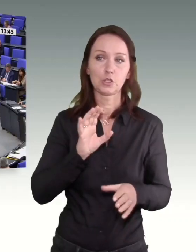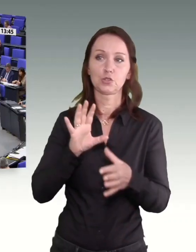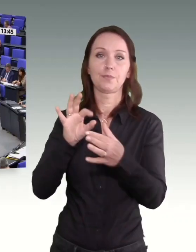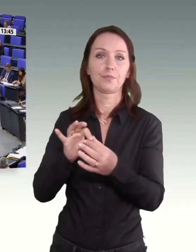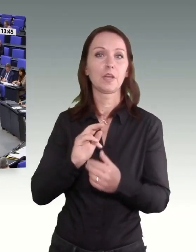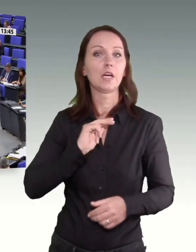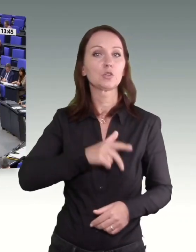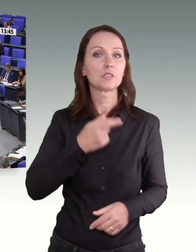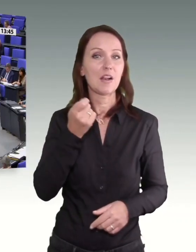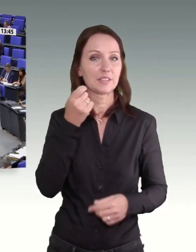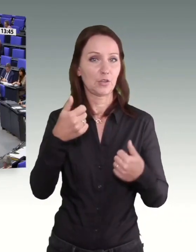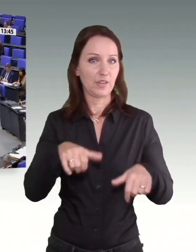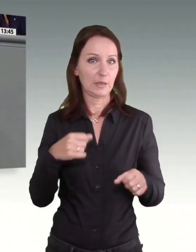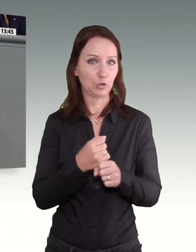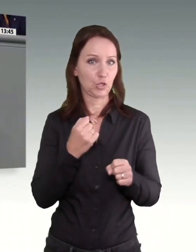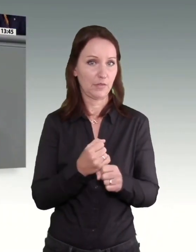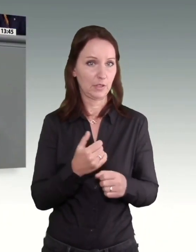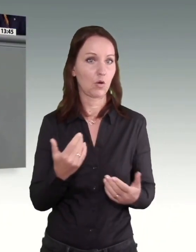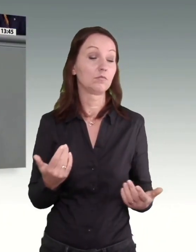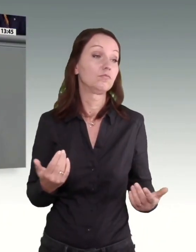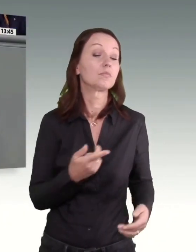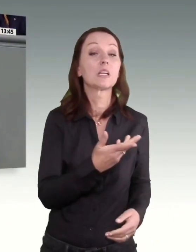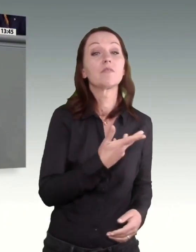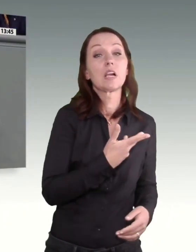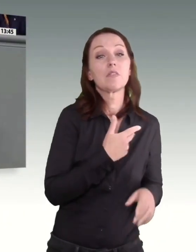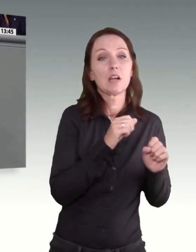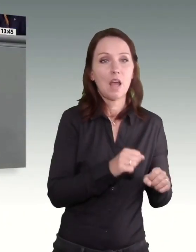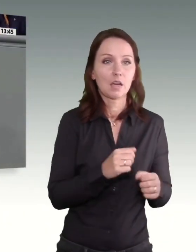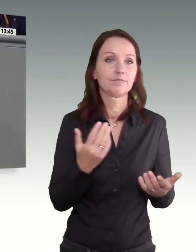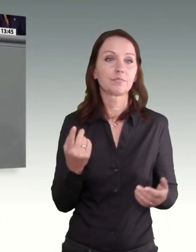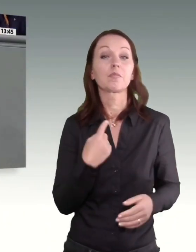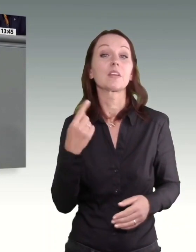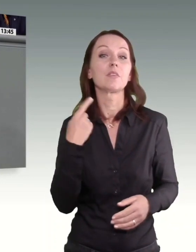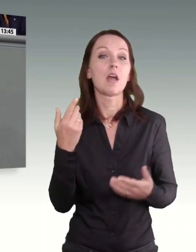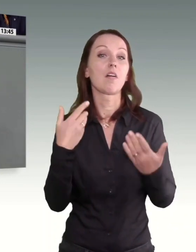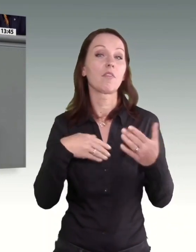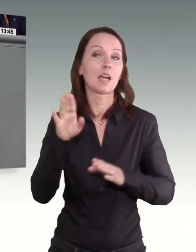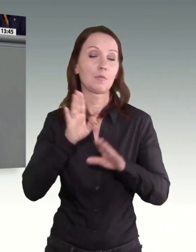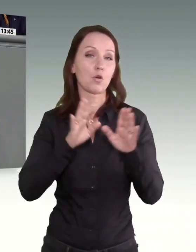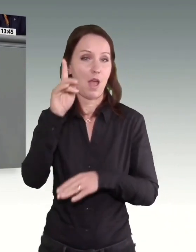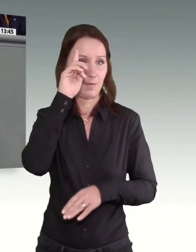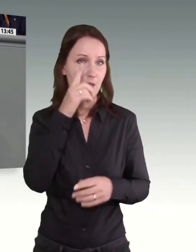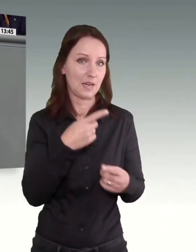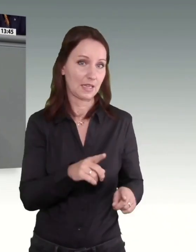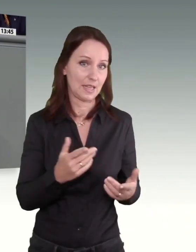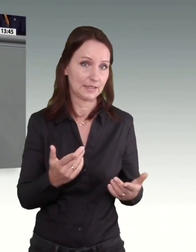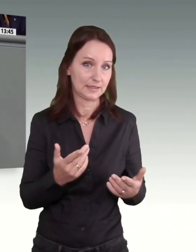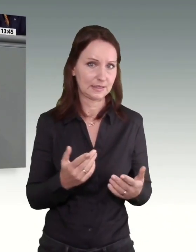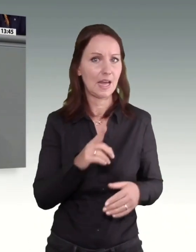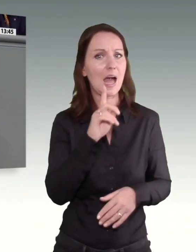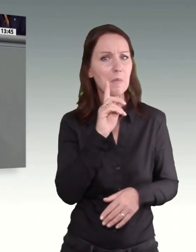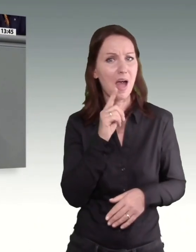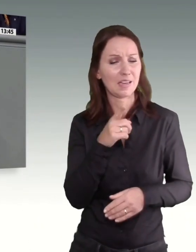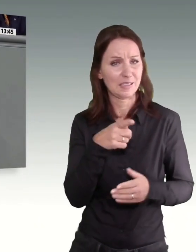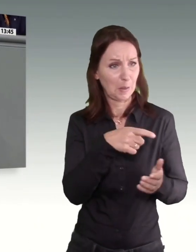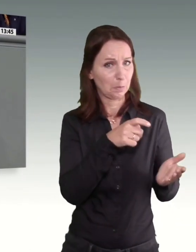überführen. Das kann man ja wollen. Wir sind da zwar anderer Meinung als Freie Demokraten. Aber die Begründung, die Sie anführen,